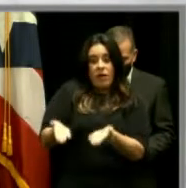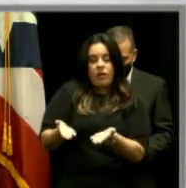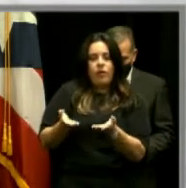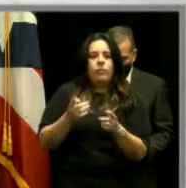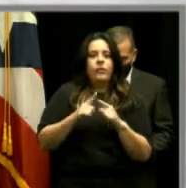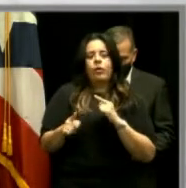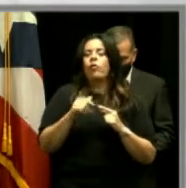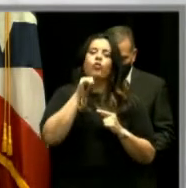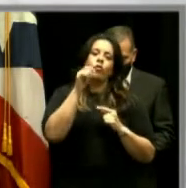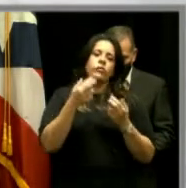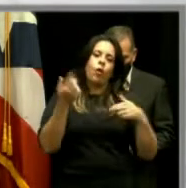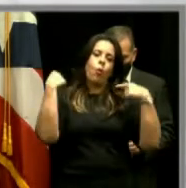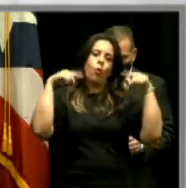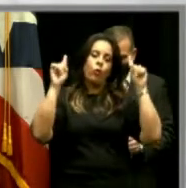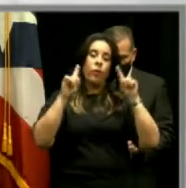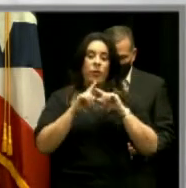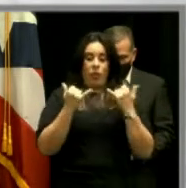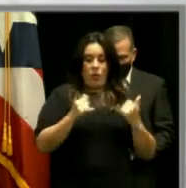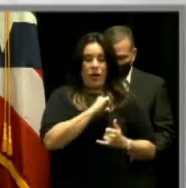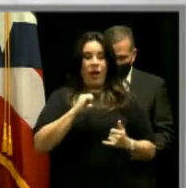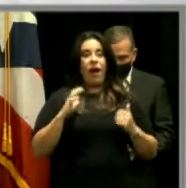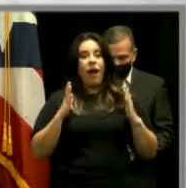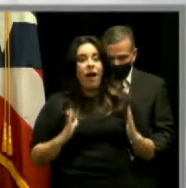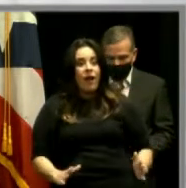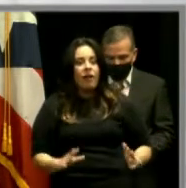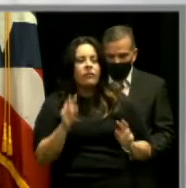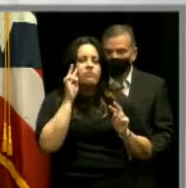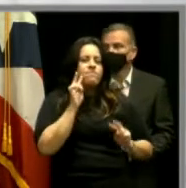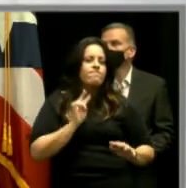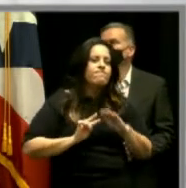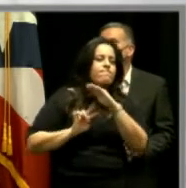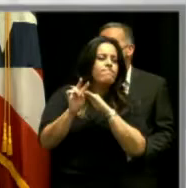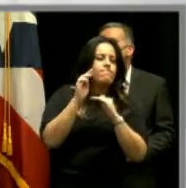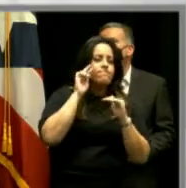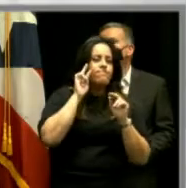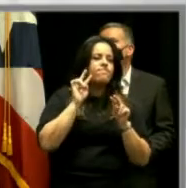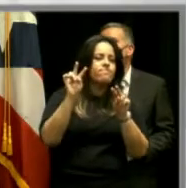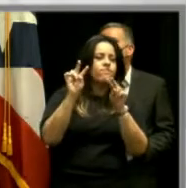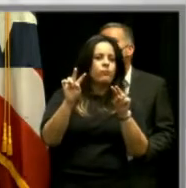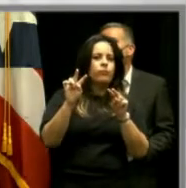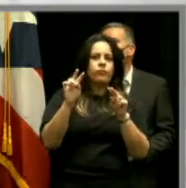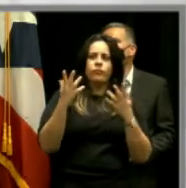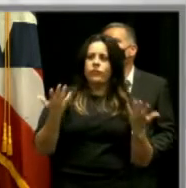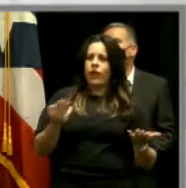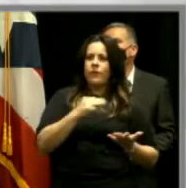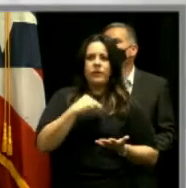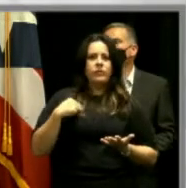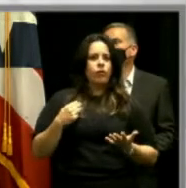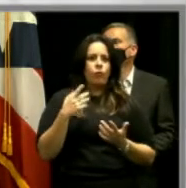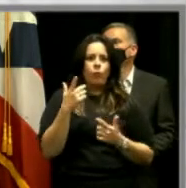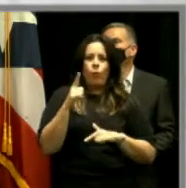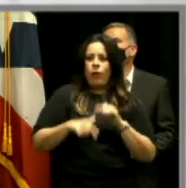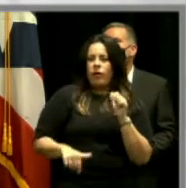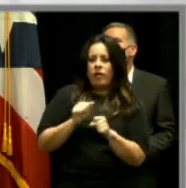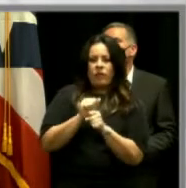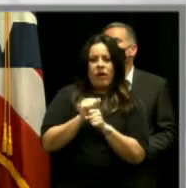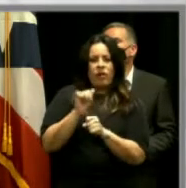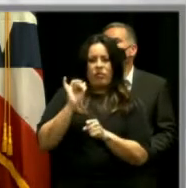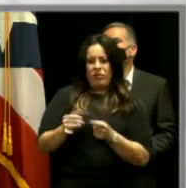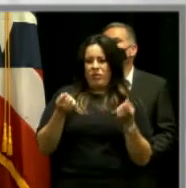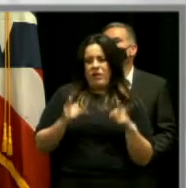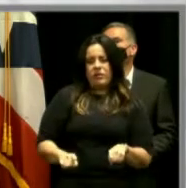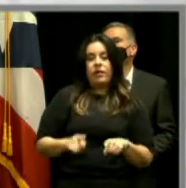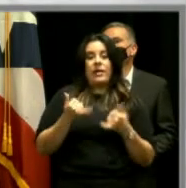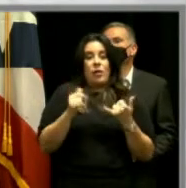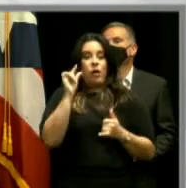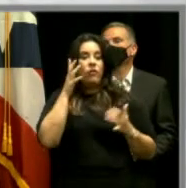llevado a feliz término. Y que tengamos un alcalde con visión que asumió y dijo, miren, el municipio no puede humanamente trabajar con esto. Y que